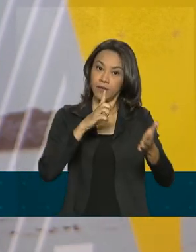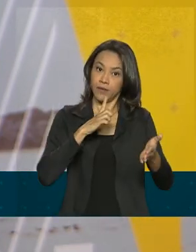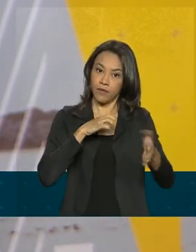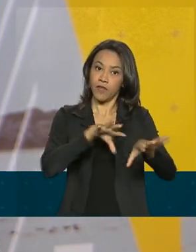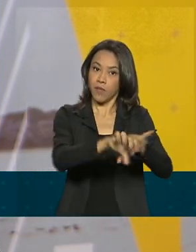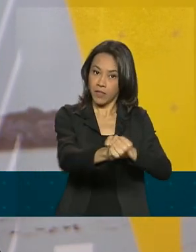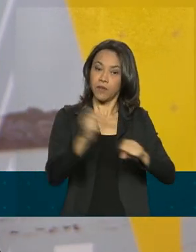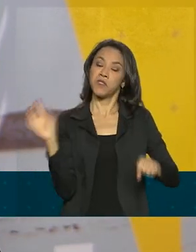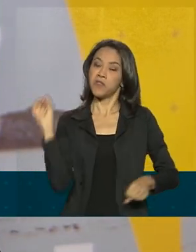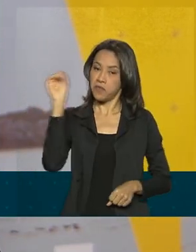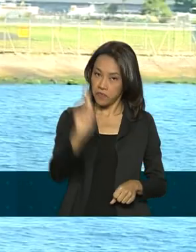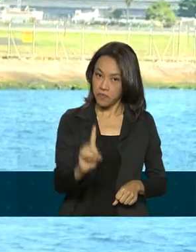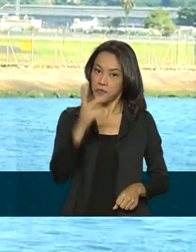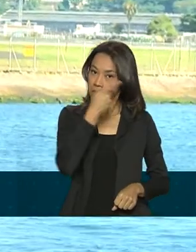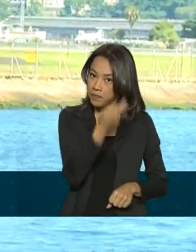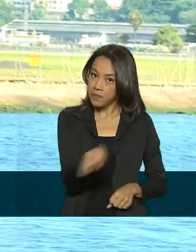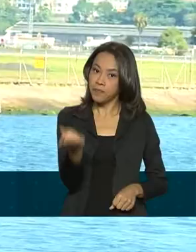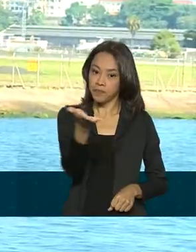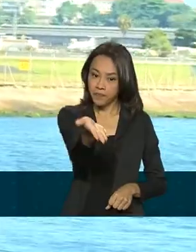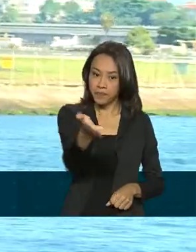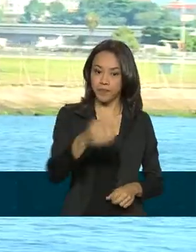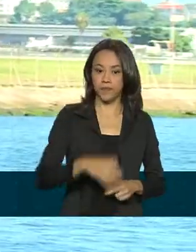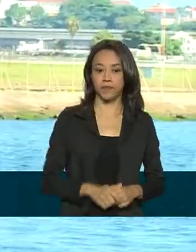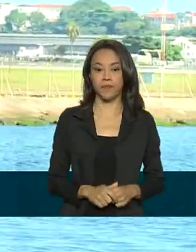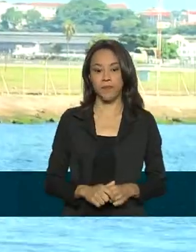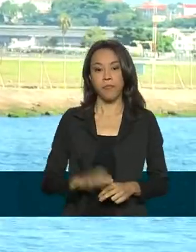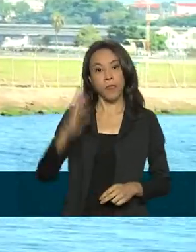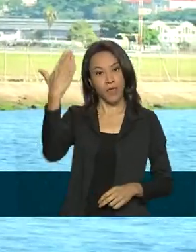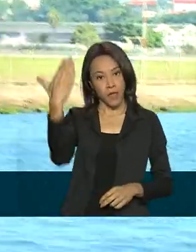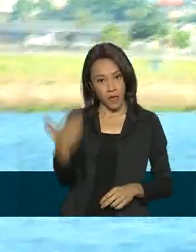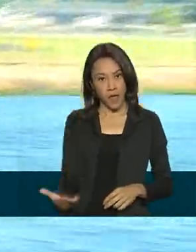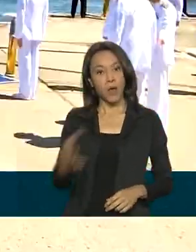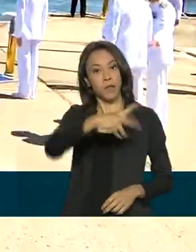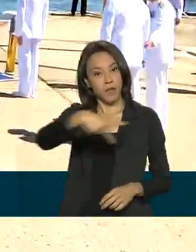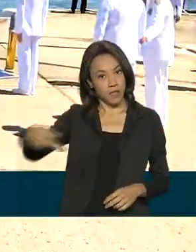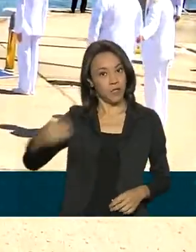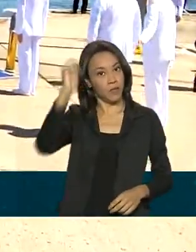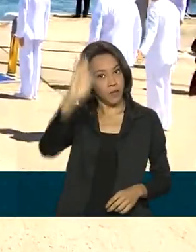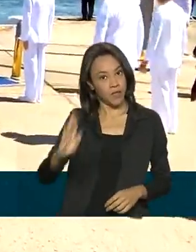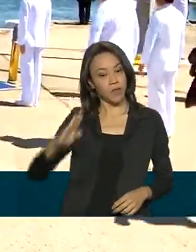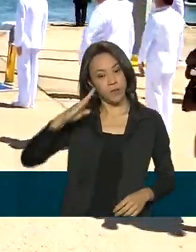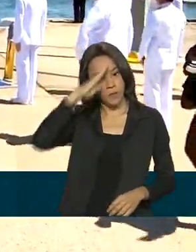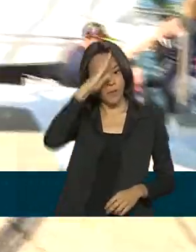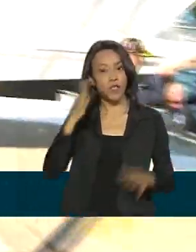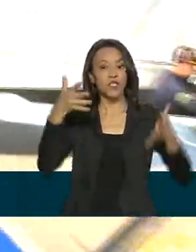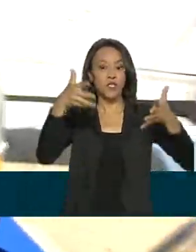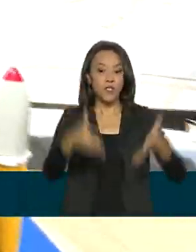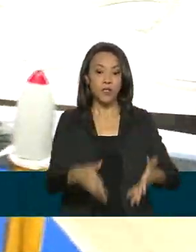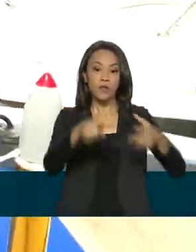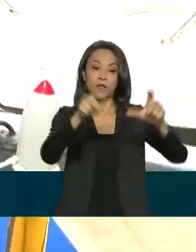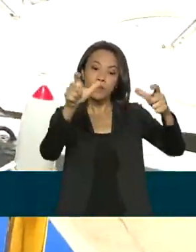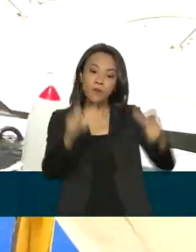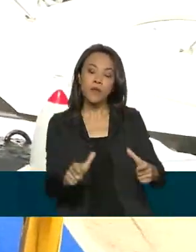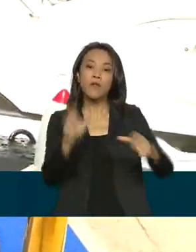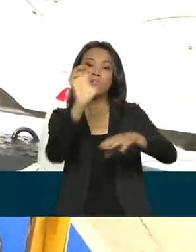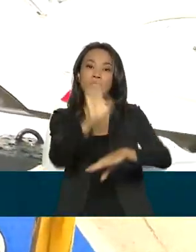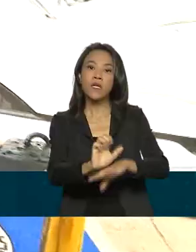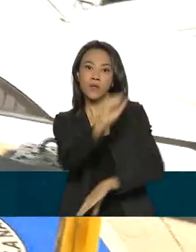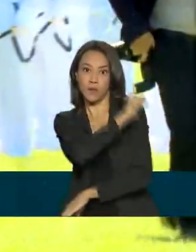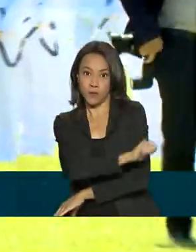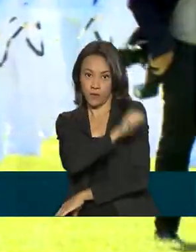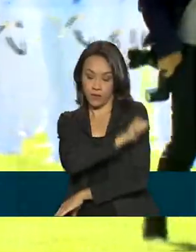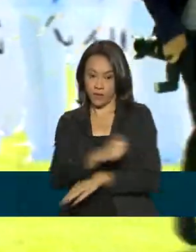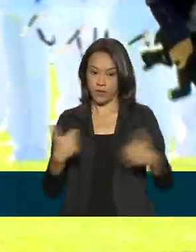esteve nessa cerimônia. O presidente da República, Jair Bolsonaro, chegou de barco à ilha de Villegagnon, no Rio de Janeiro, para